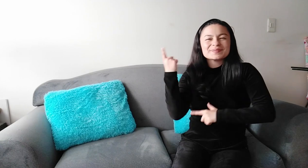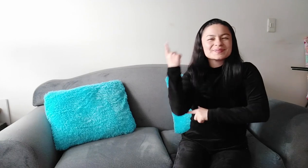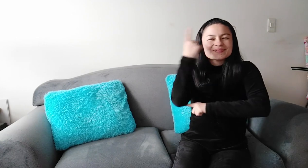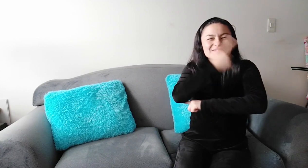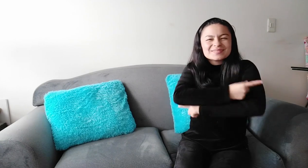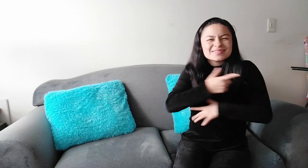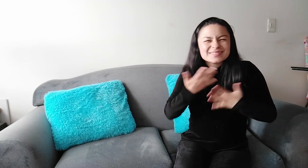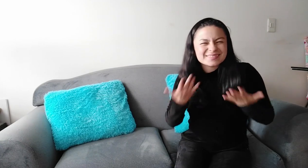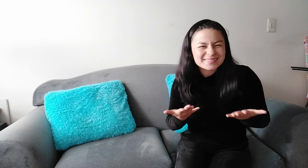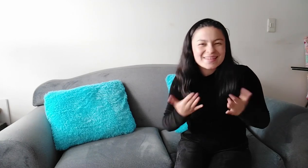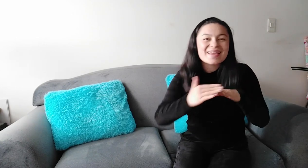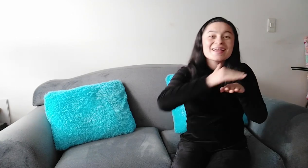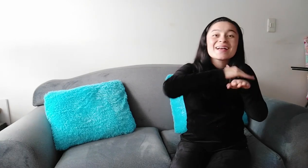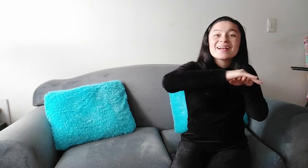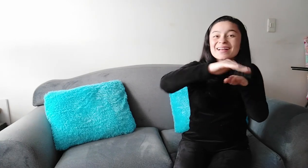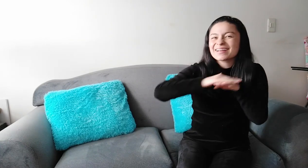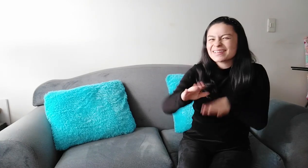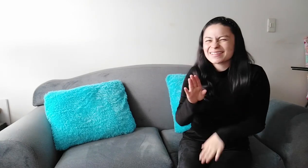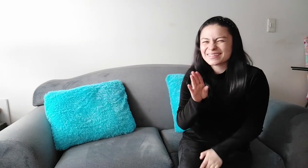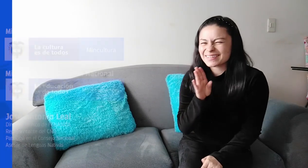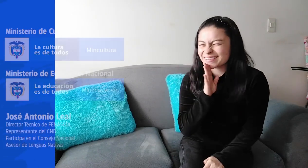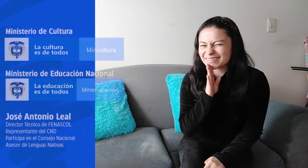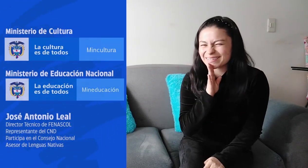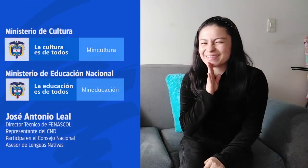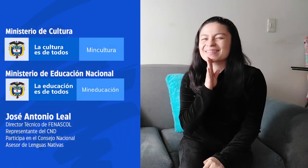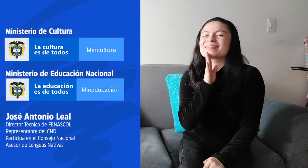Ese día contaremos con los siguientes invitados.